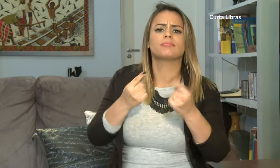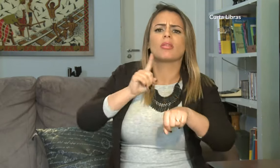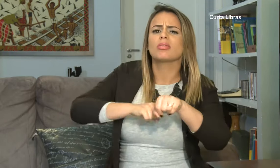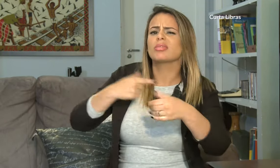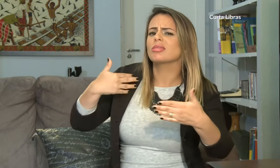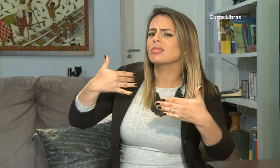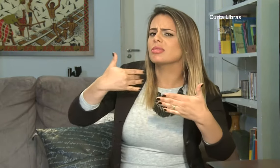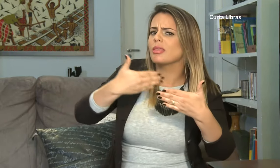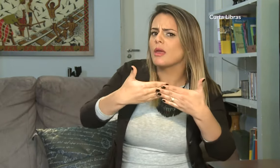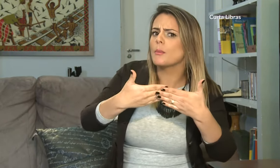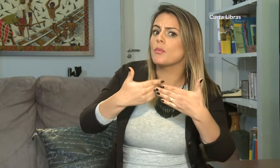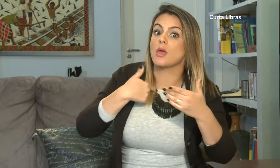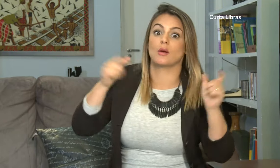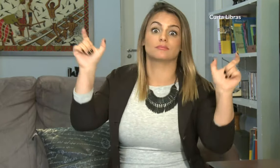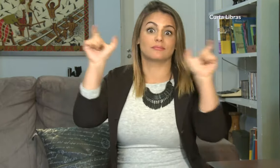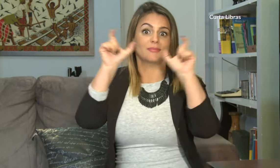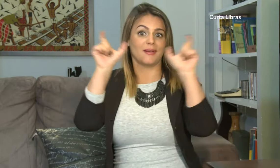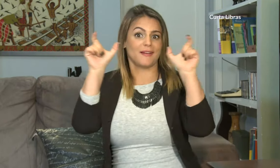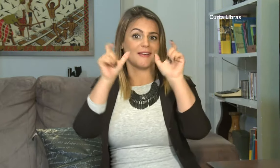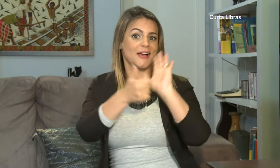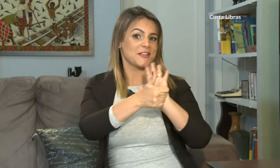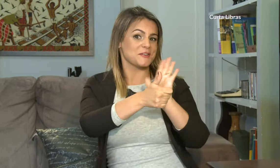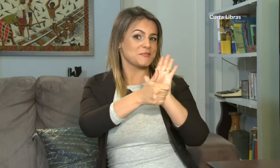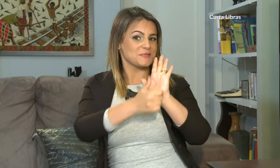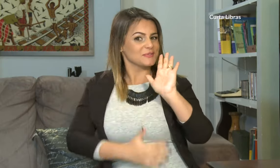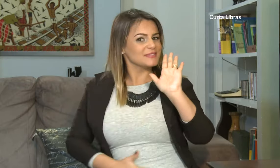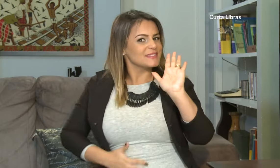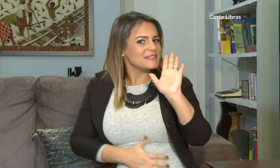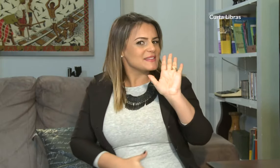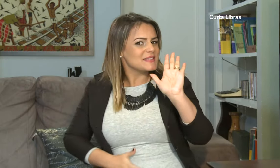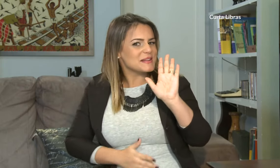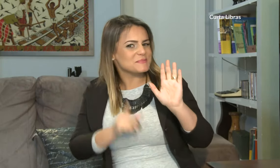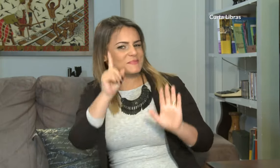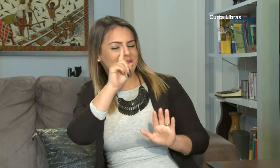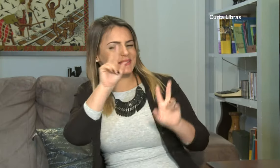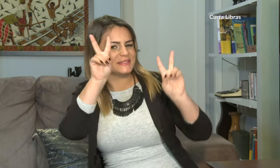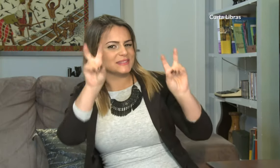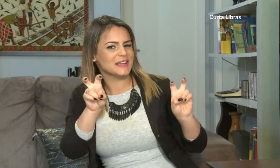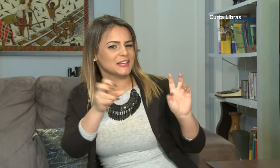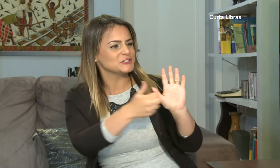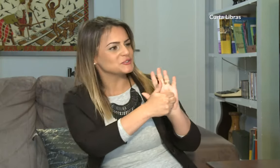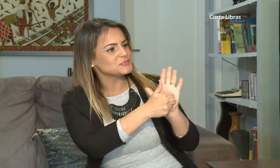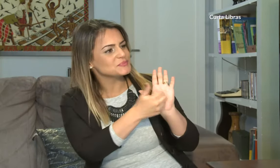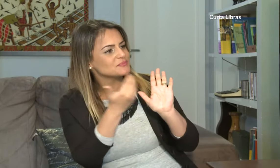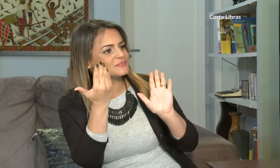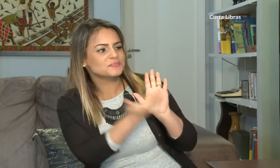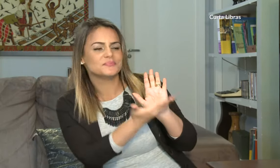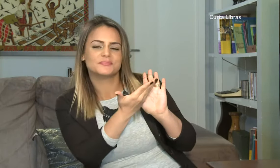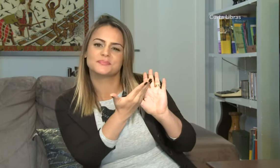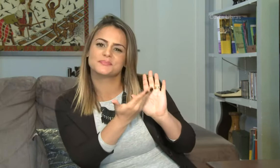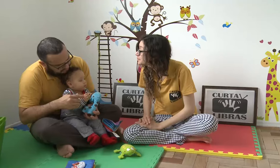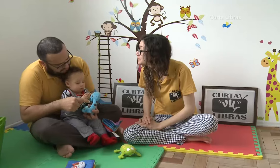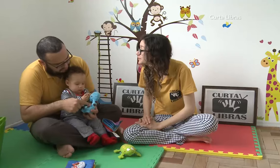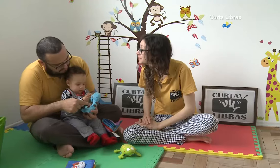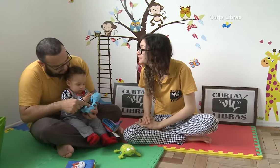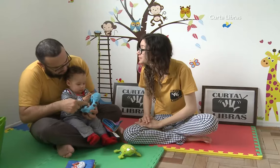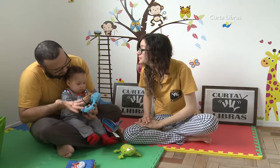Se você é mãe ou pai ou pretende ser, fique atento ao Curta Libras. O que é isso?